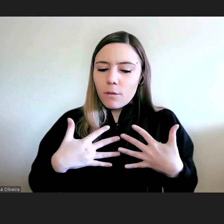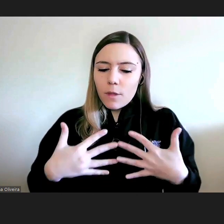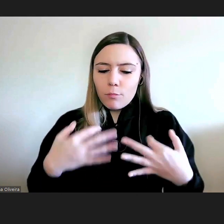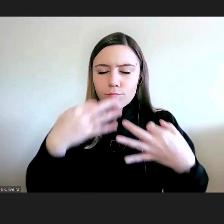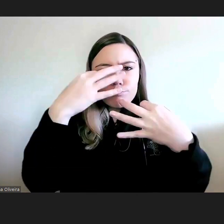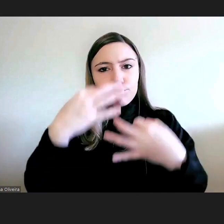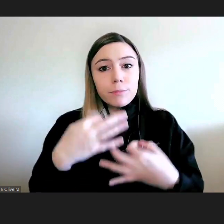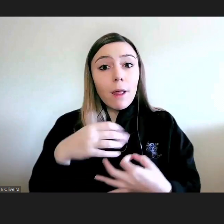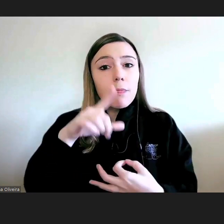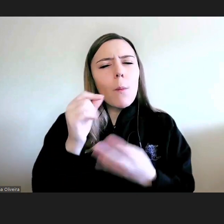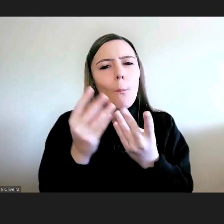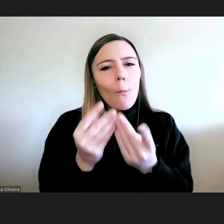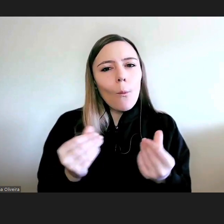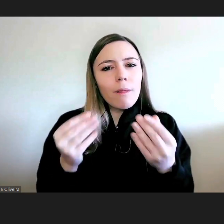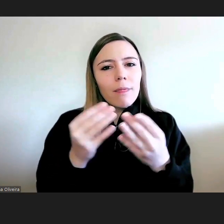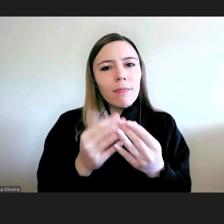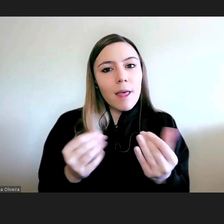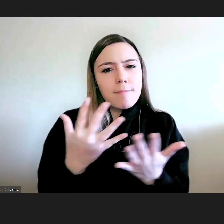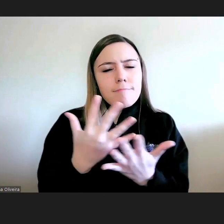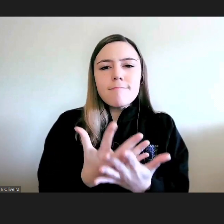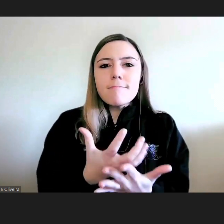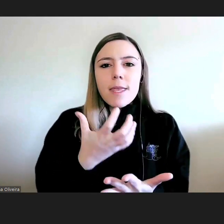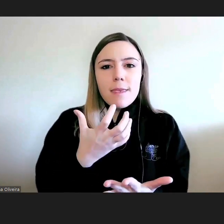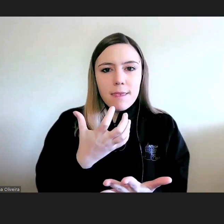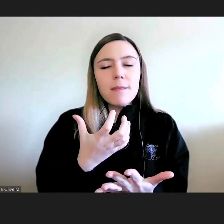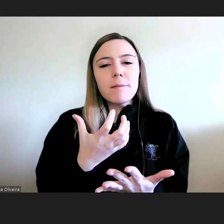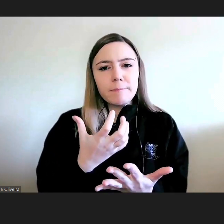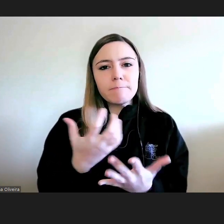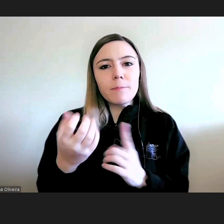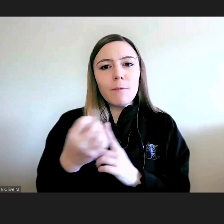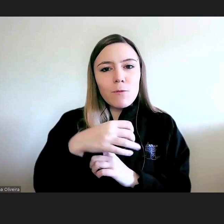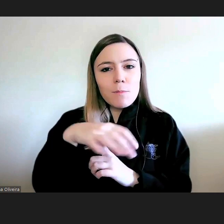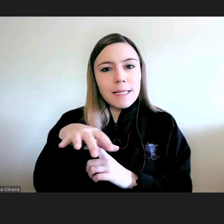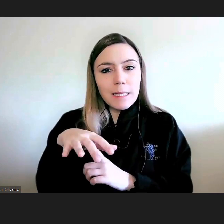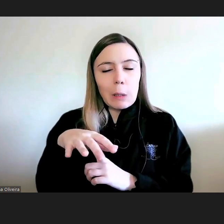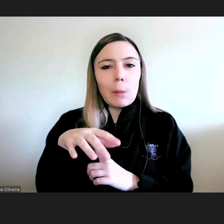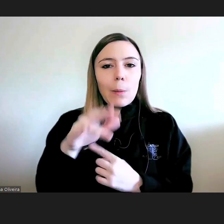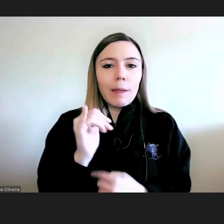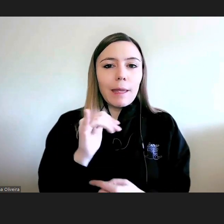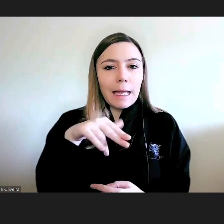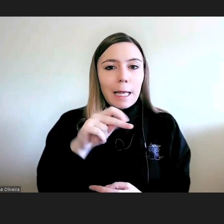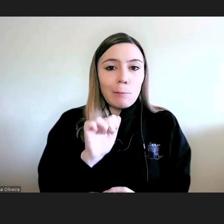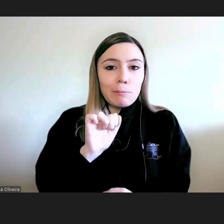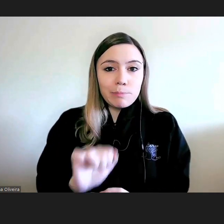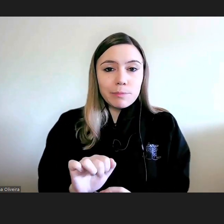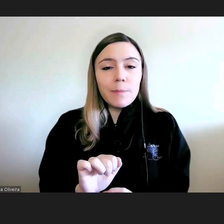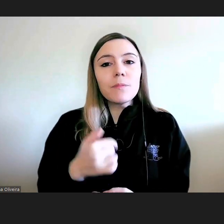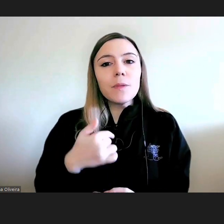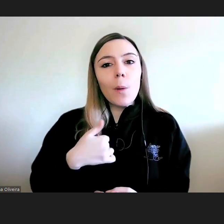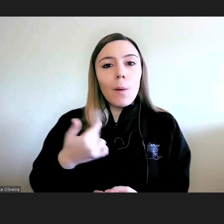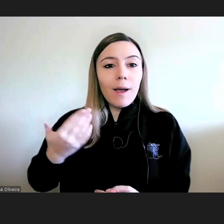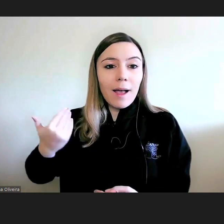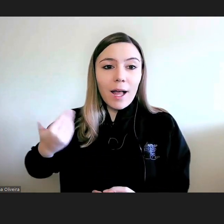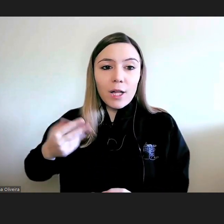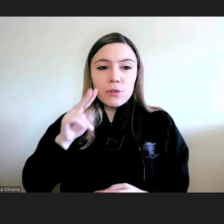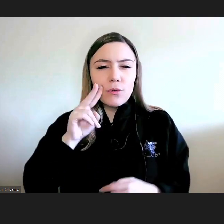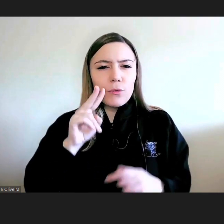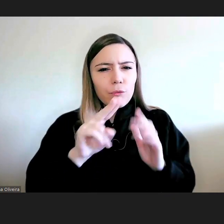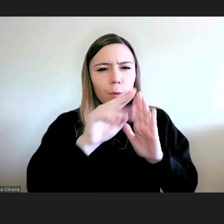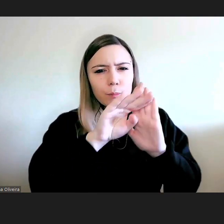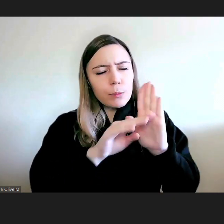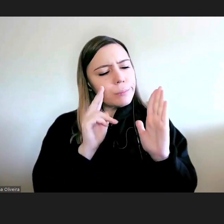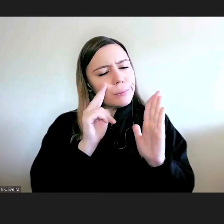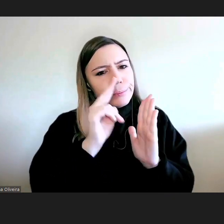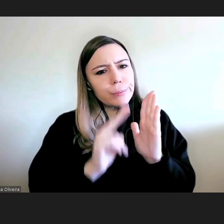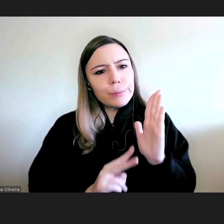qualidade que tem vindo a marcar, de facto, as ações de formação do UINA. Eu há pouco estava a ver ali o programa e é muito